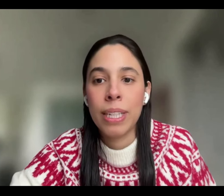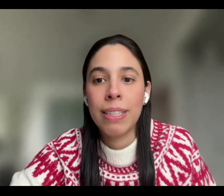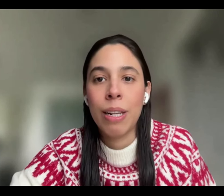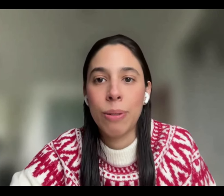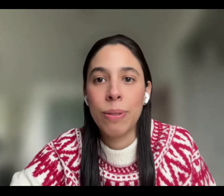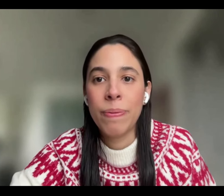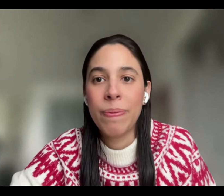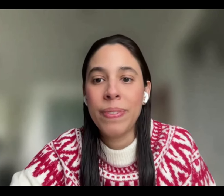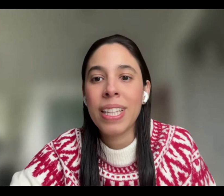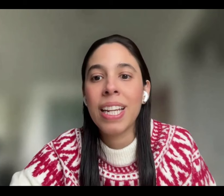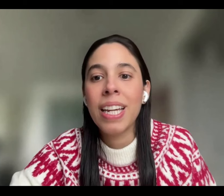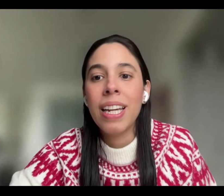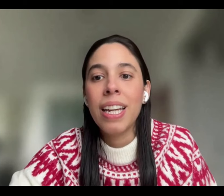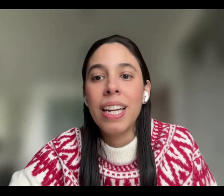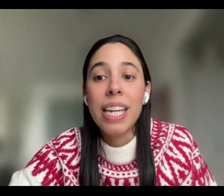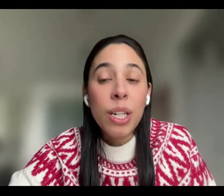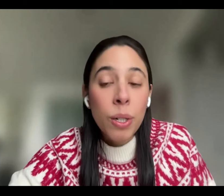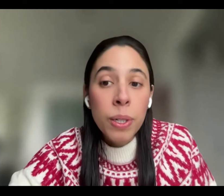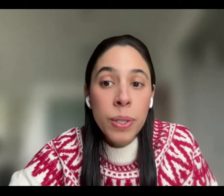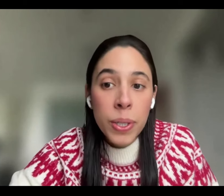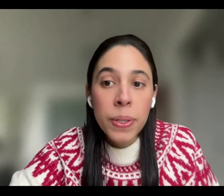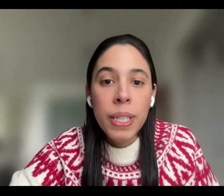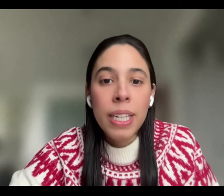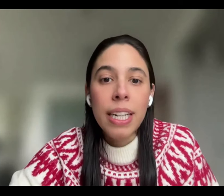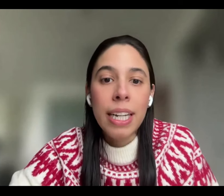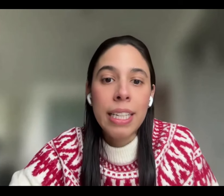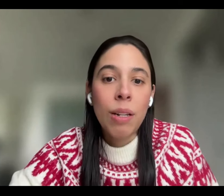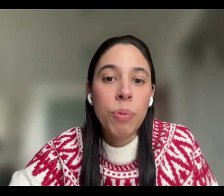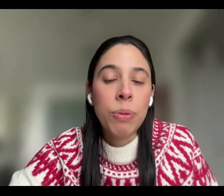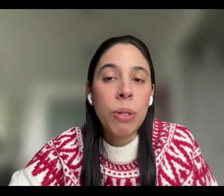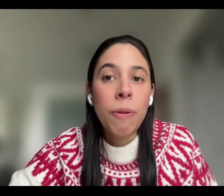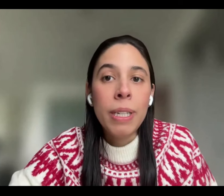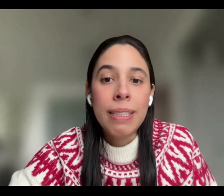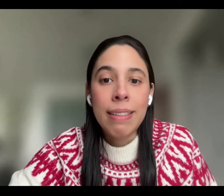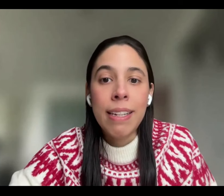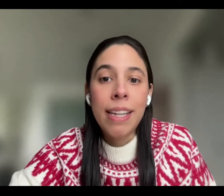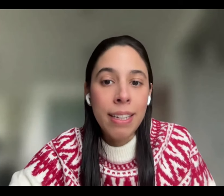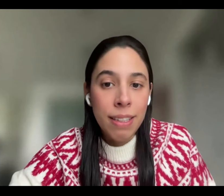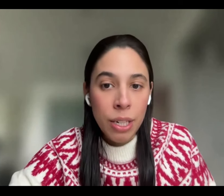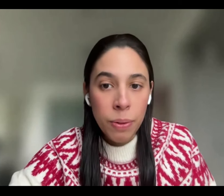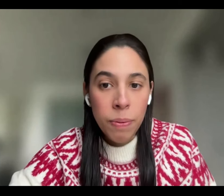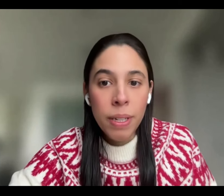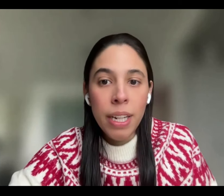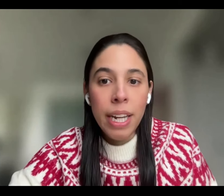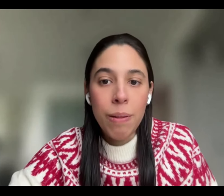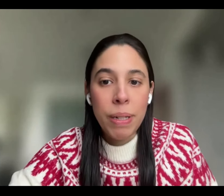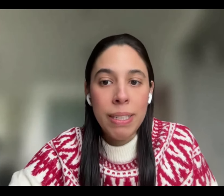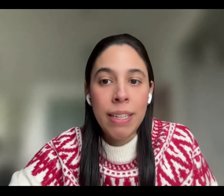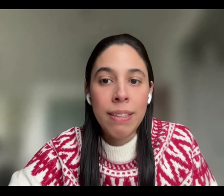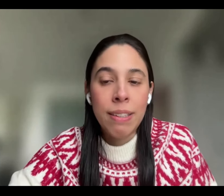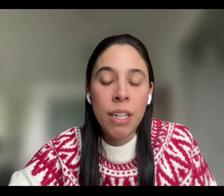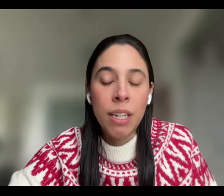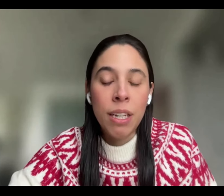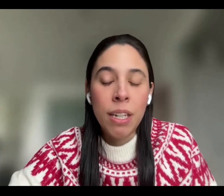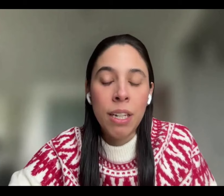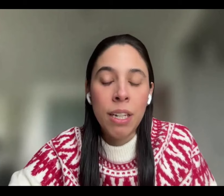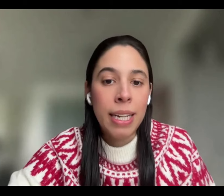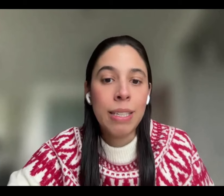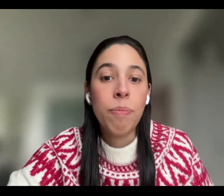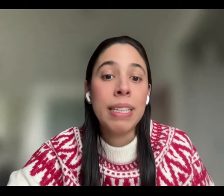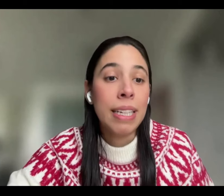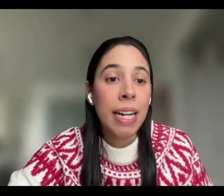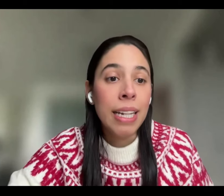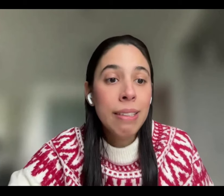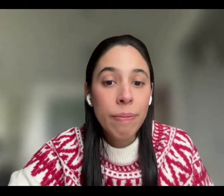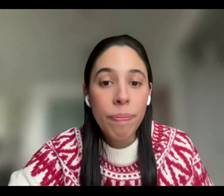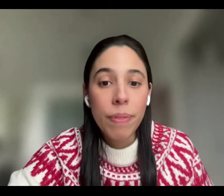su condición de salud. Y concluyó que desde el punto de vista psiquiátrico, el paciente se encuentra en